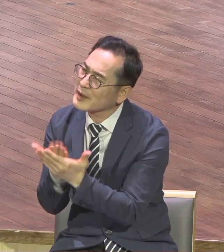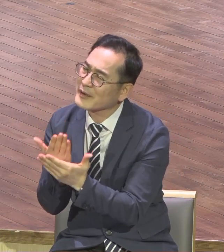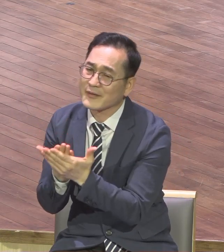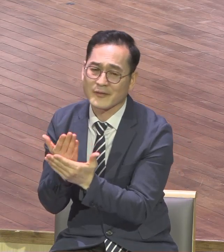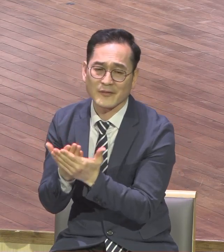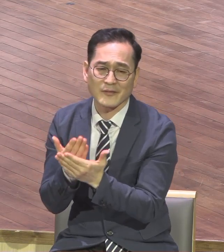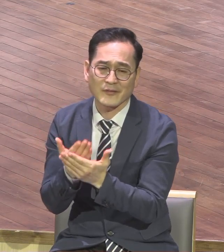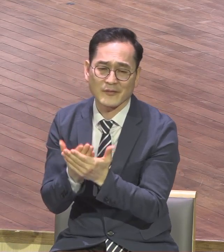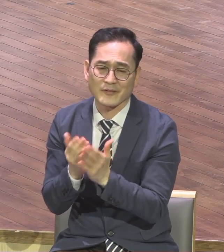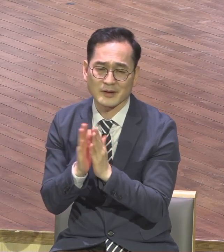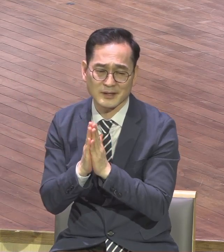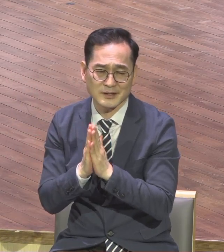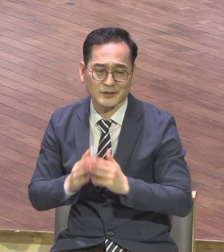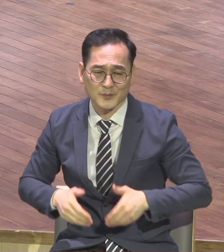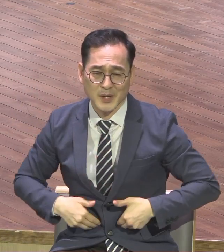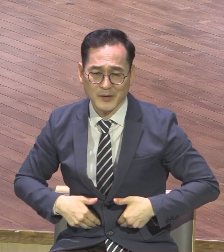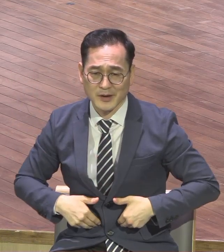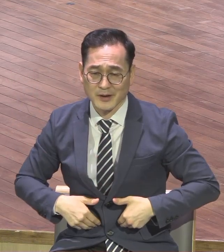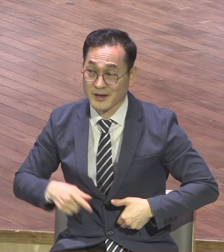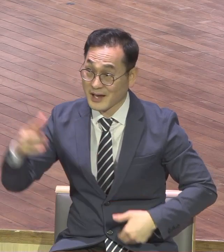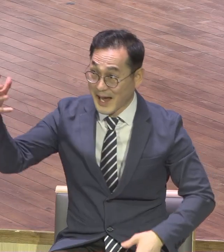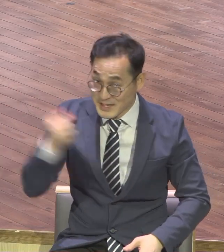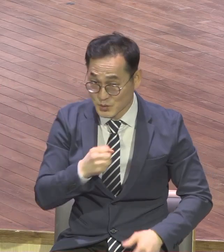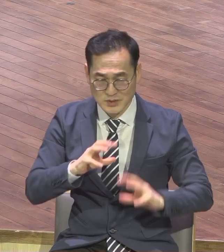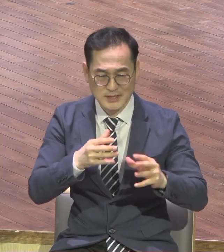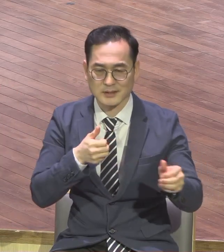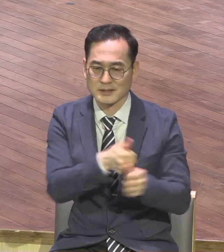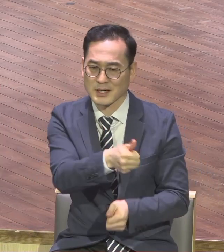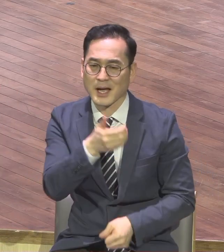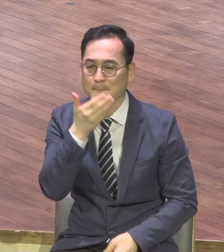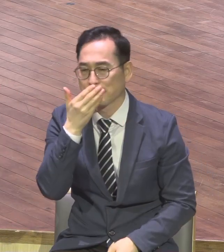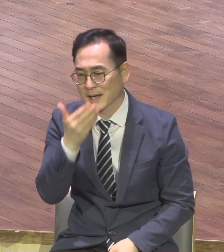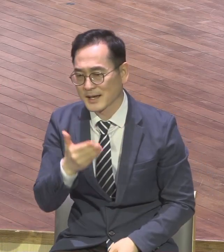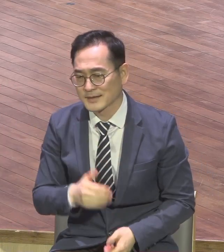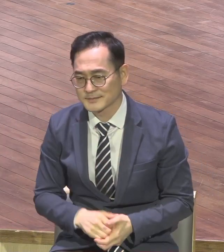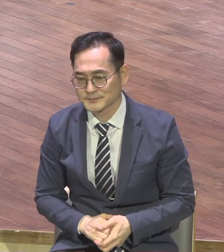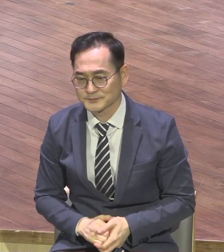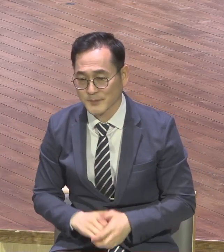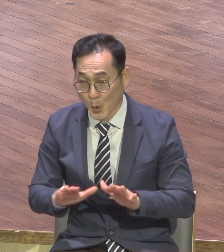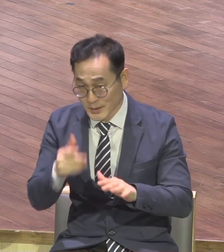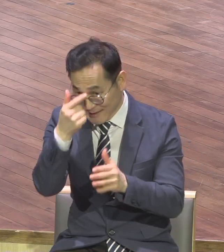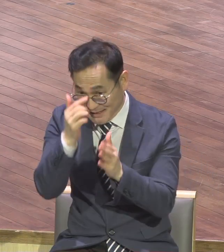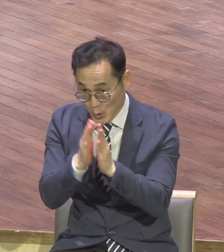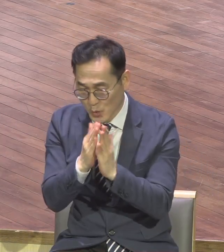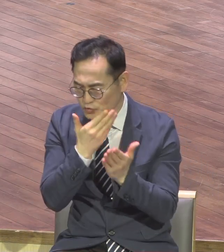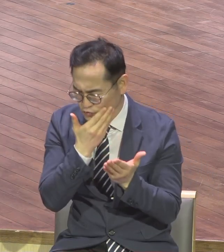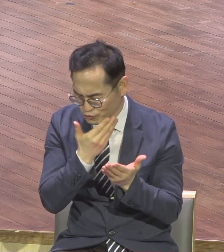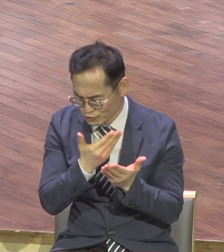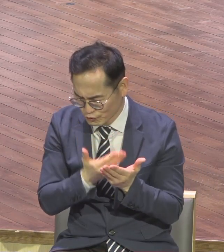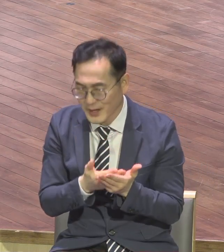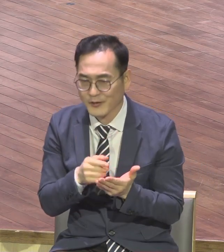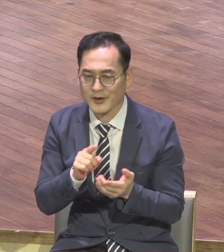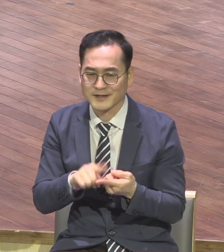오늘 본문 말씀도 기도 중요성에 대해서 강조하고 있습니다 이를령 하시는 여우와